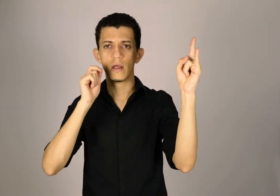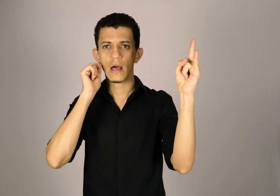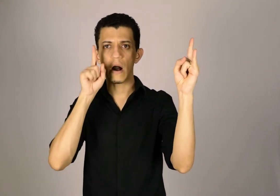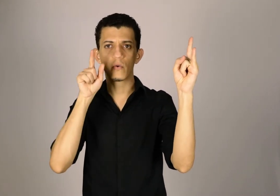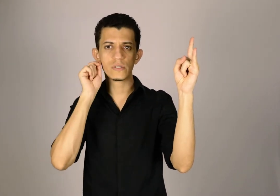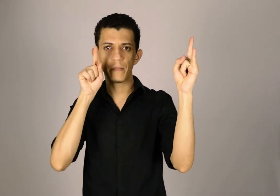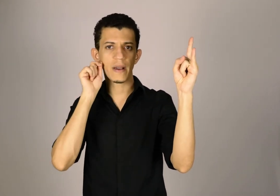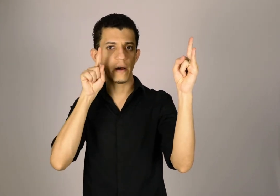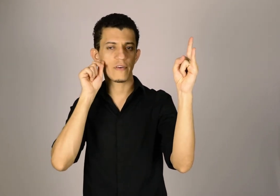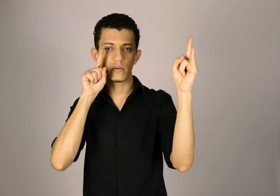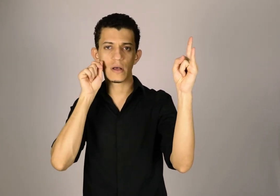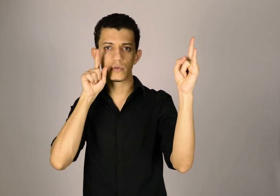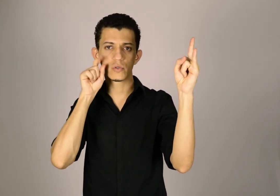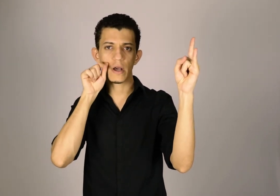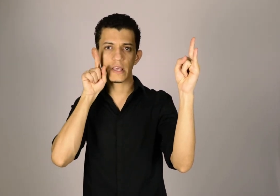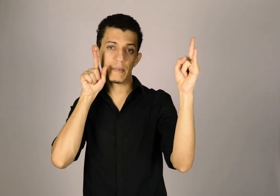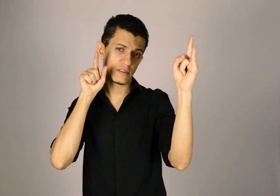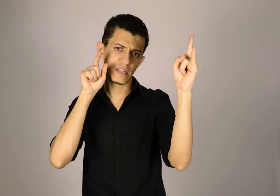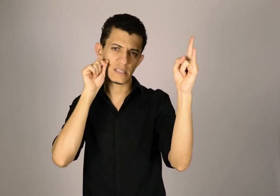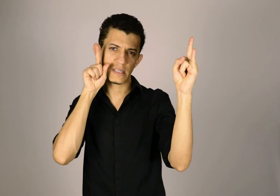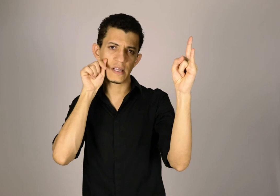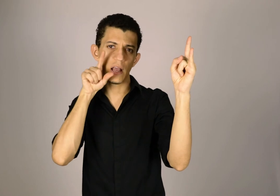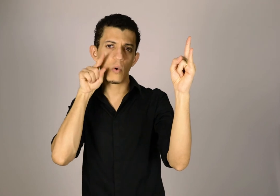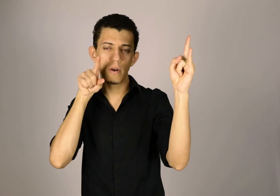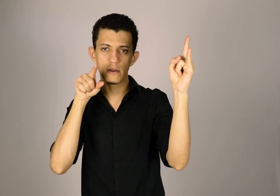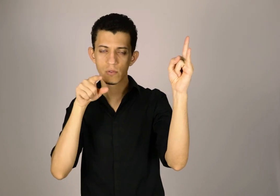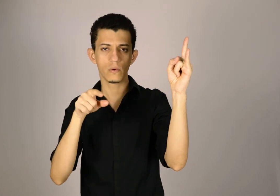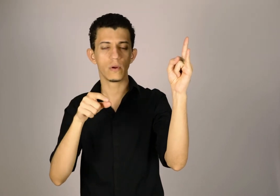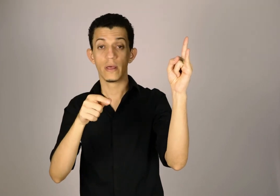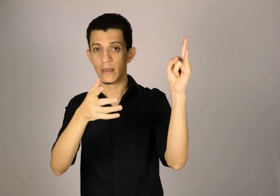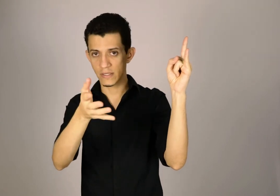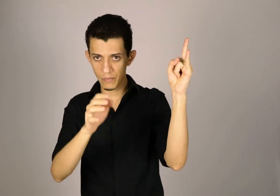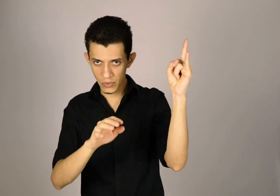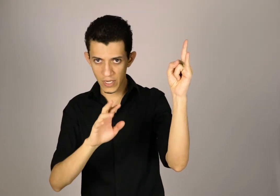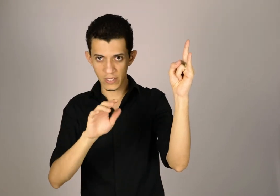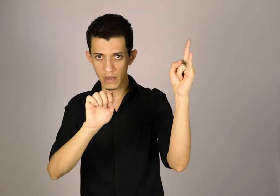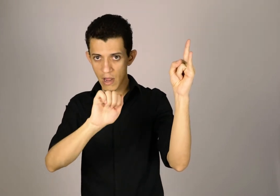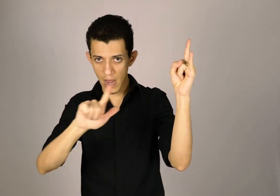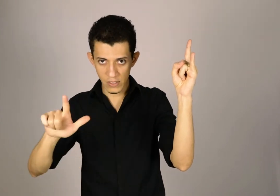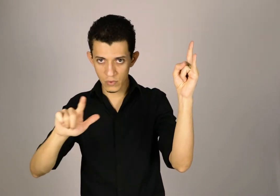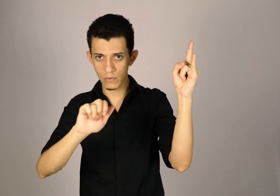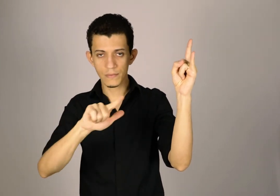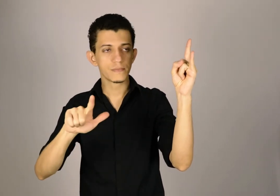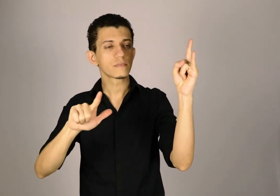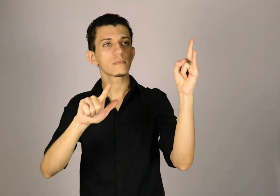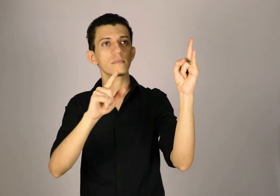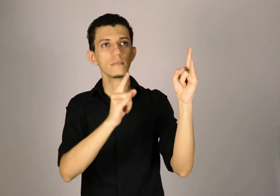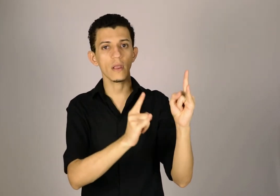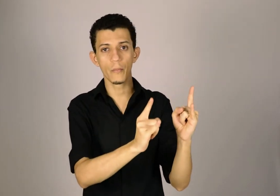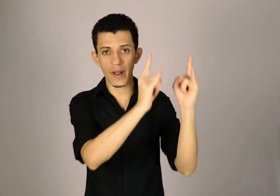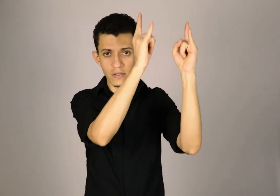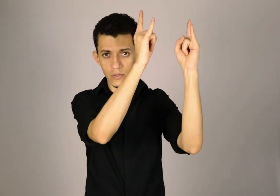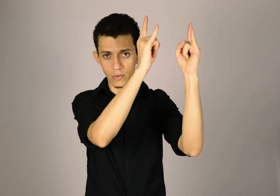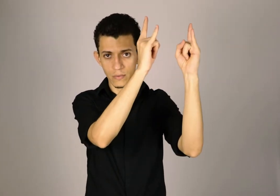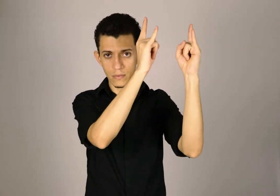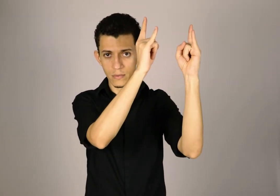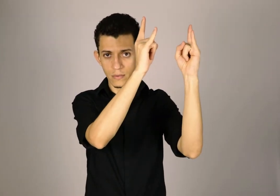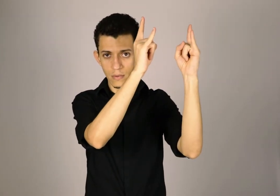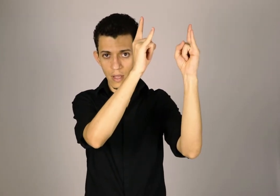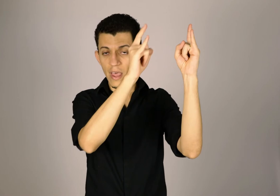Alguns já pegaram para fazer o azul só aqui, mas, na verdade, isso aqui seria olho azul. E assim por diante. Azul, é o prédio azul. Eu